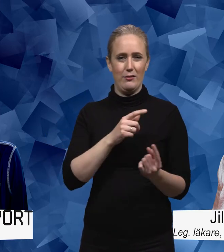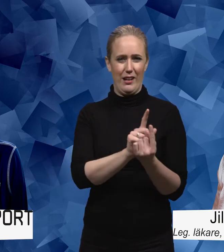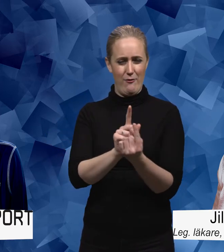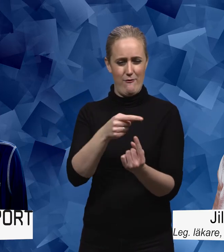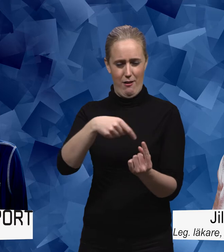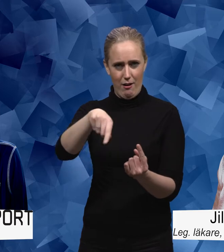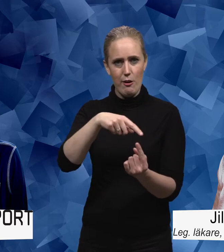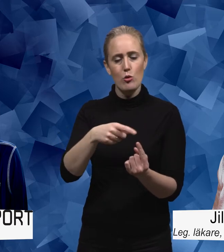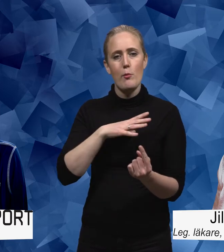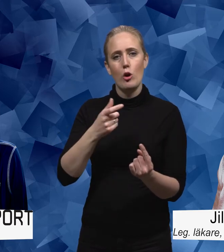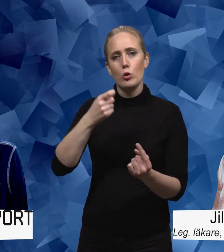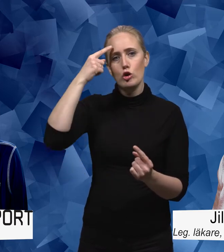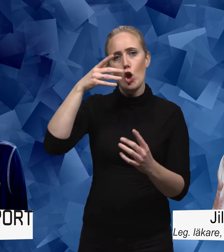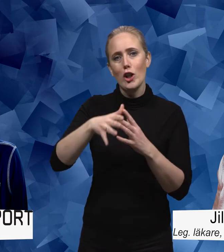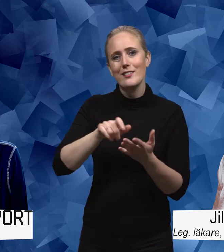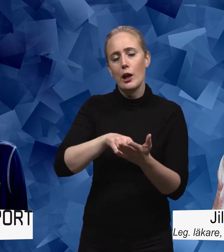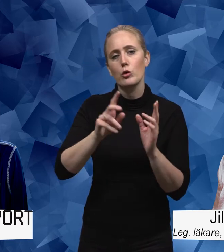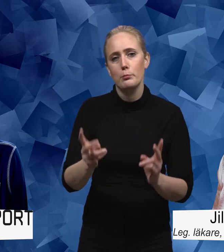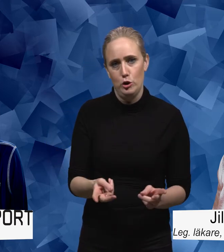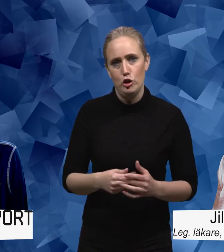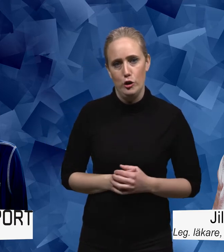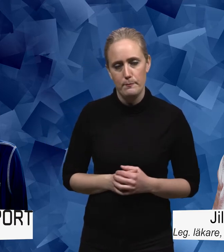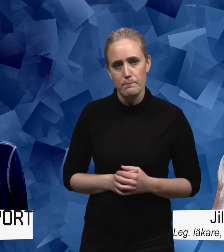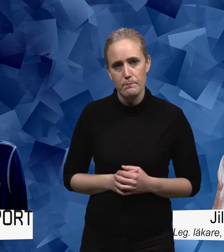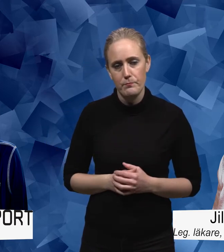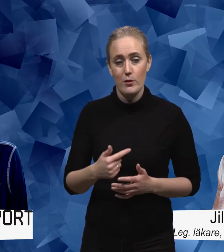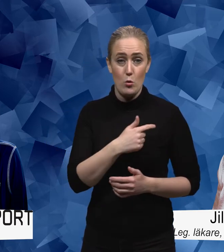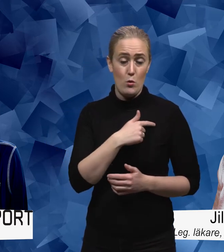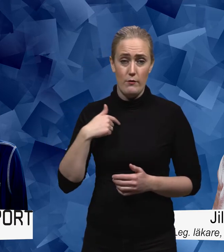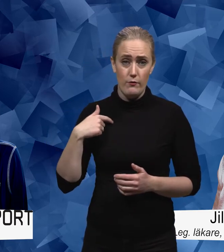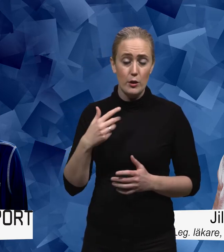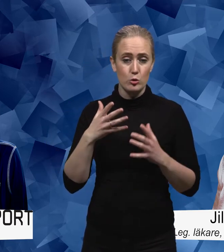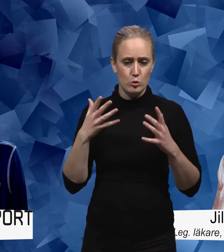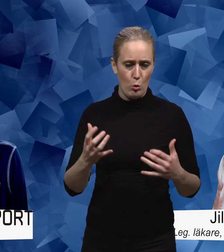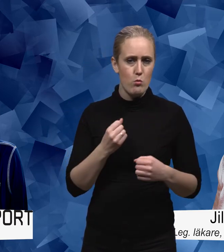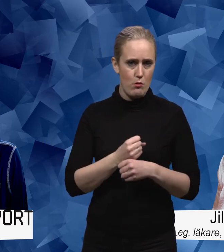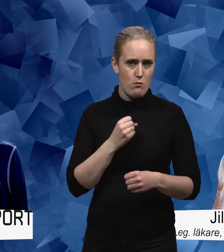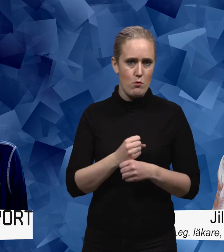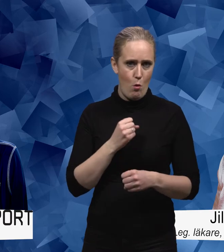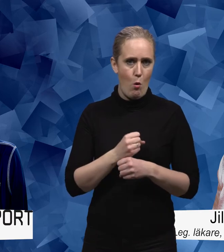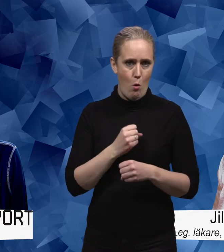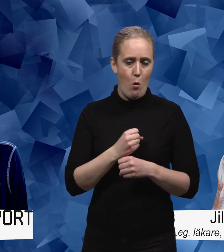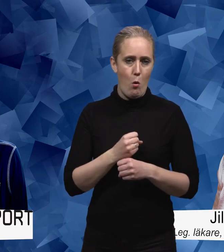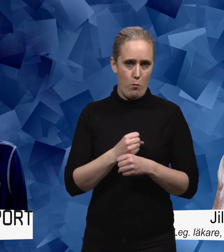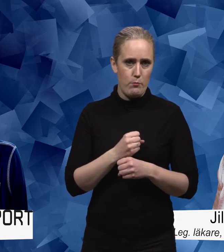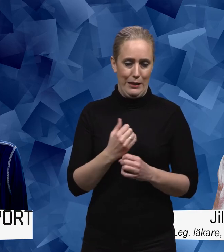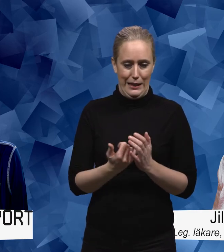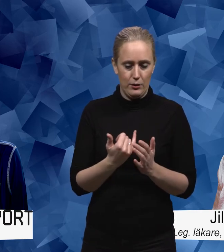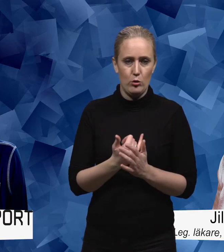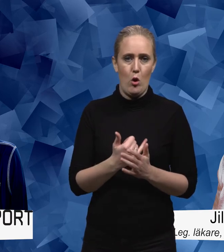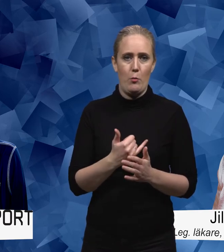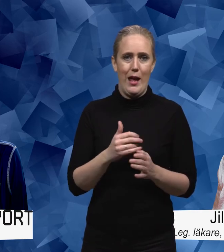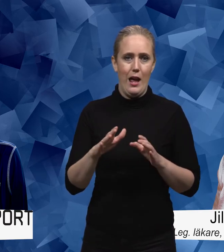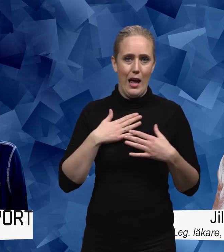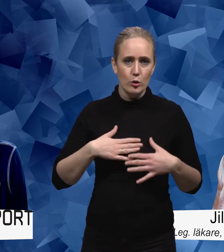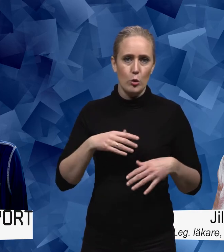som läkare är ju att man också har en psykiatrisk diagnos. och vi har ett stort jobb att göra även vi förstås inom hälso-